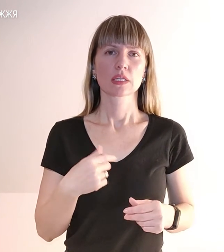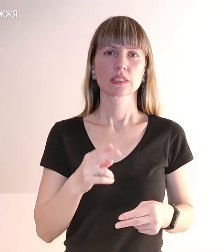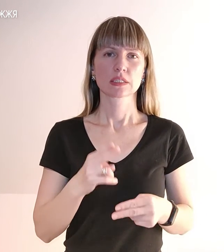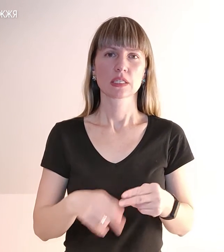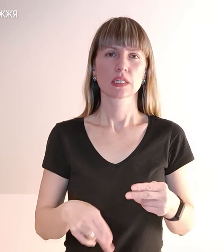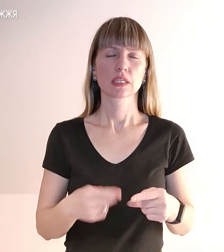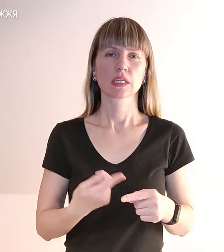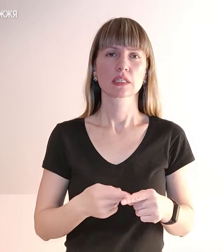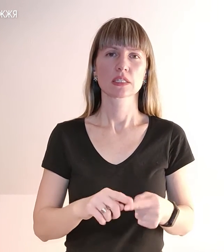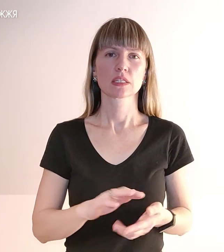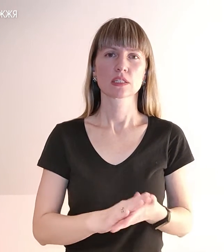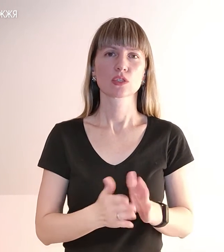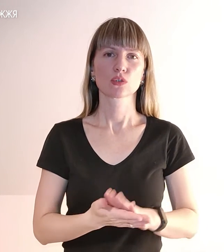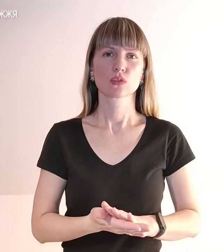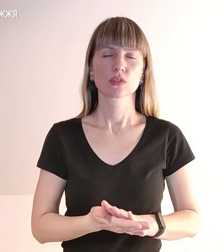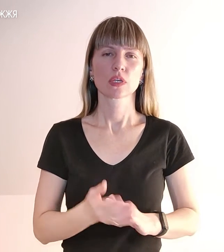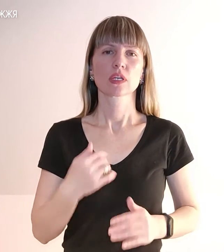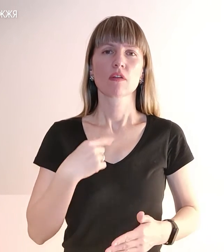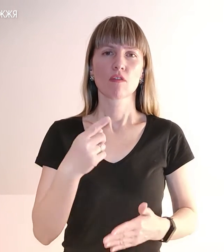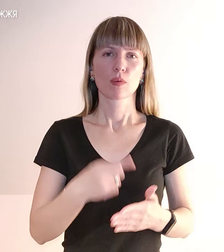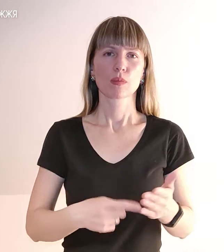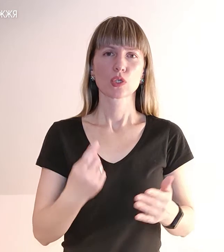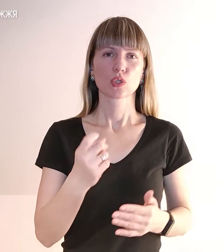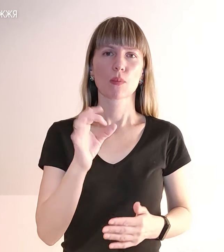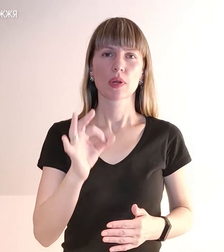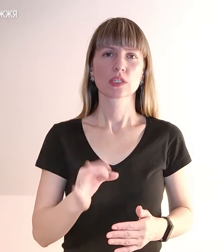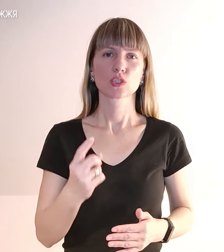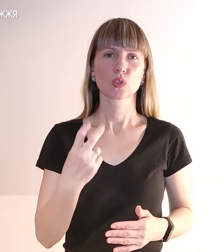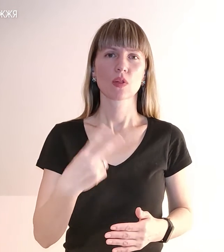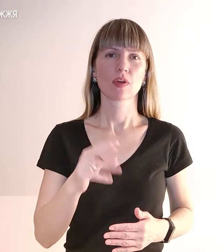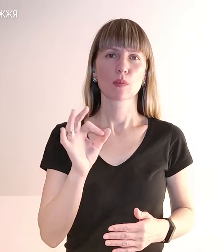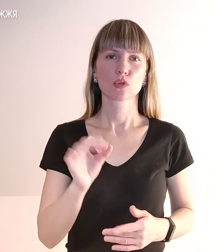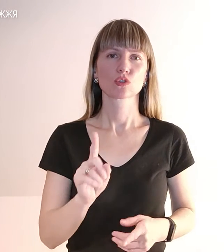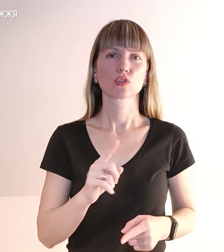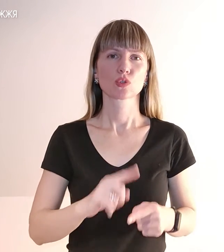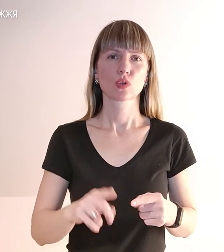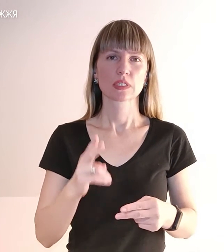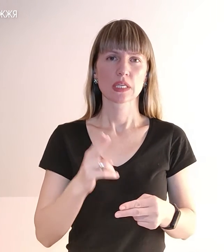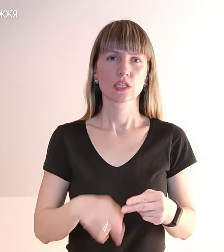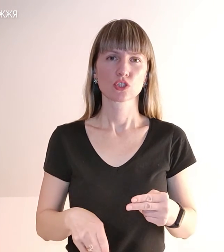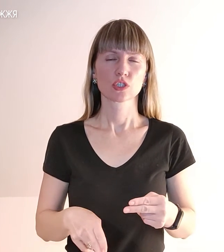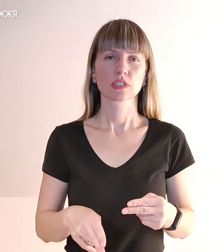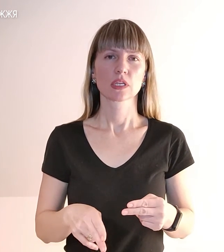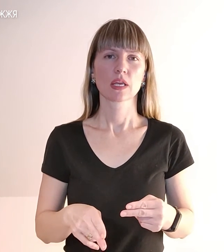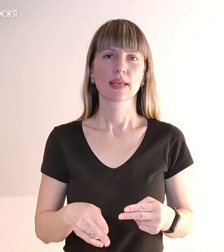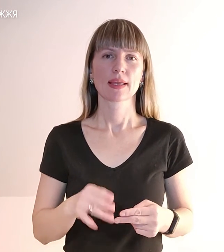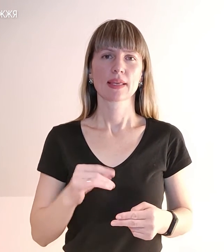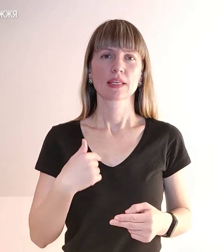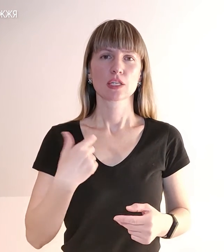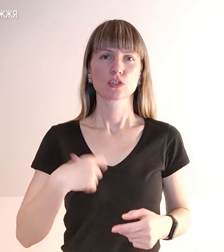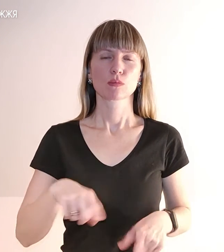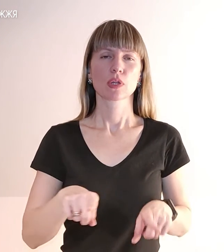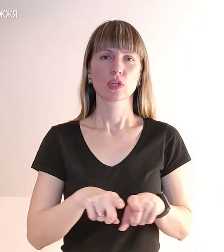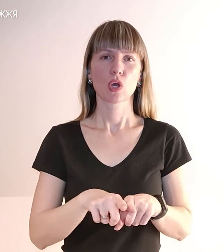оця ситуація. А я впевнена на 100%, на 120%, що вона закінчиться. І я собі таку штучку зроблю.